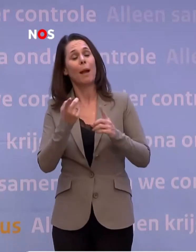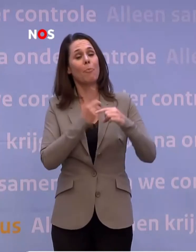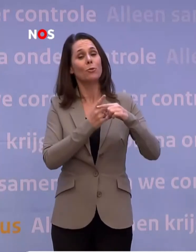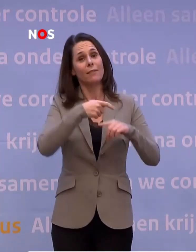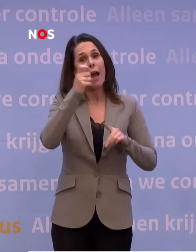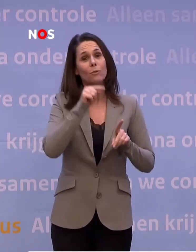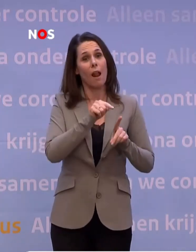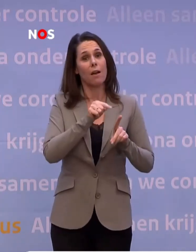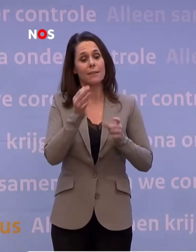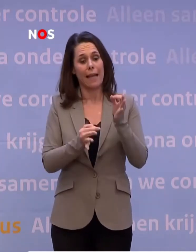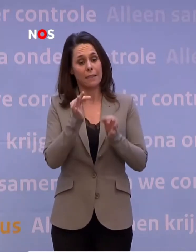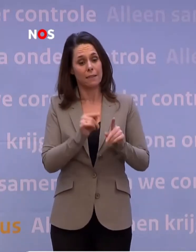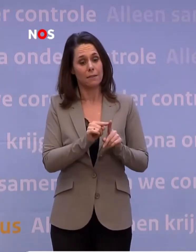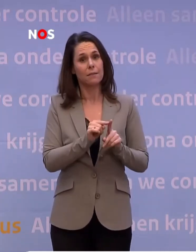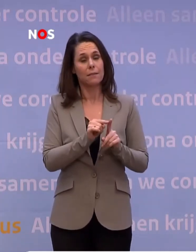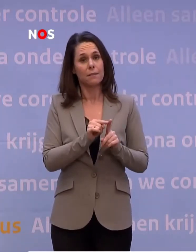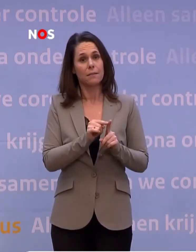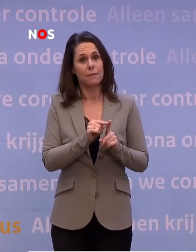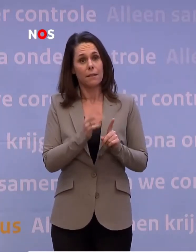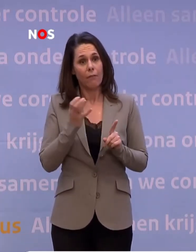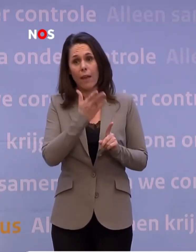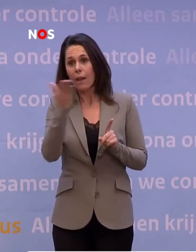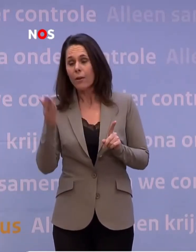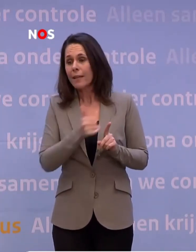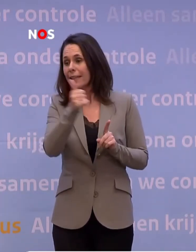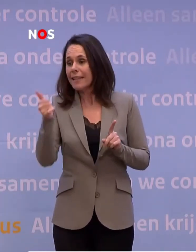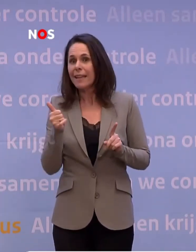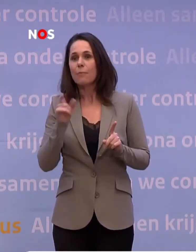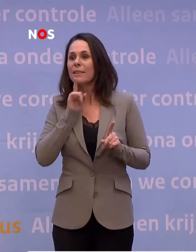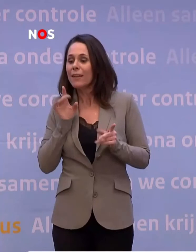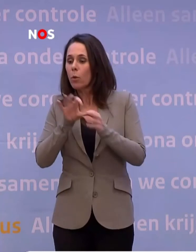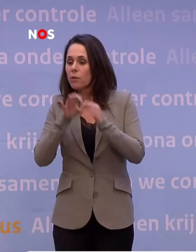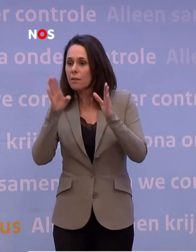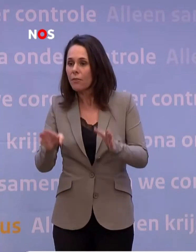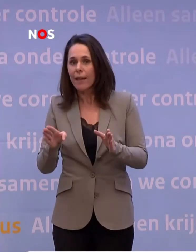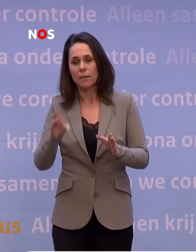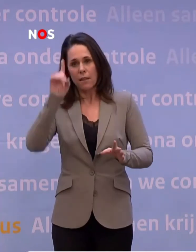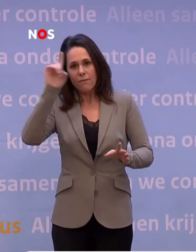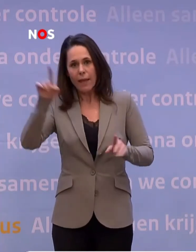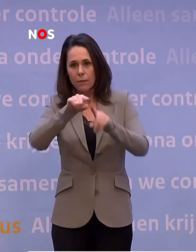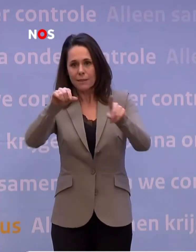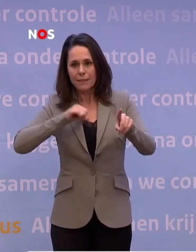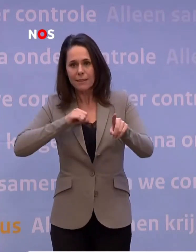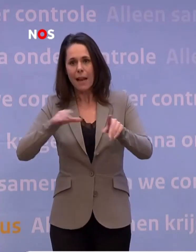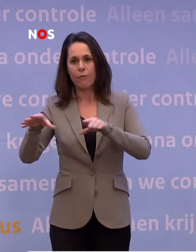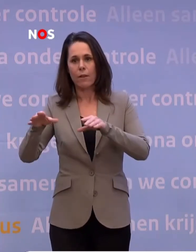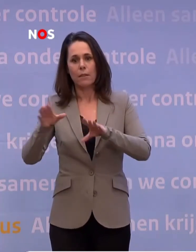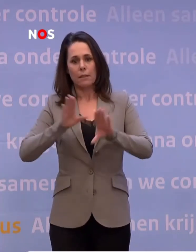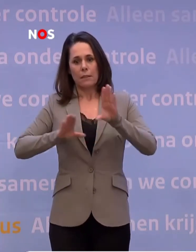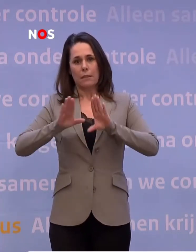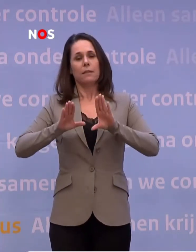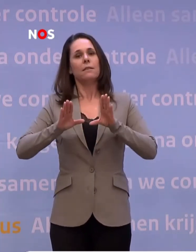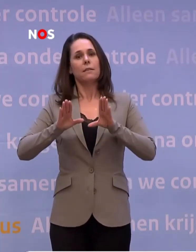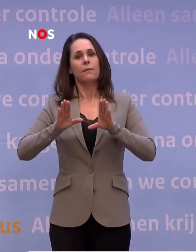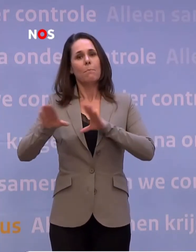positieve uitslag hebt van een test... ...dan wil je toch ook dat iedereen met wie je in contact bent geweest daarvan weet... ...zodat hij zelf voorzorgsmaatregelen kan nemen. Dus het is ook een kwestie